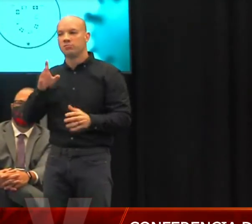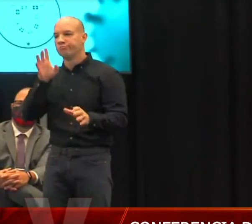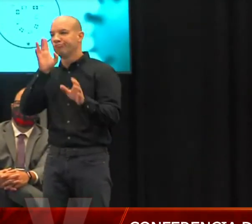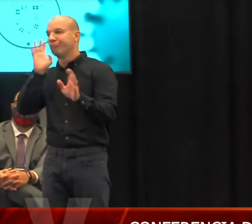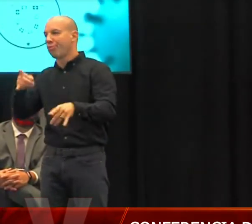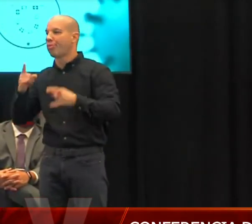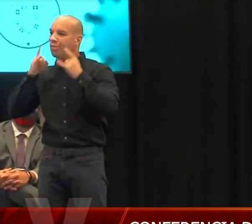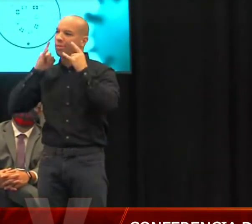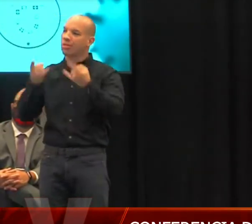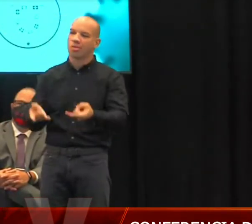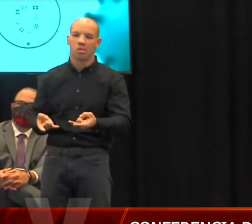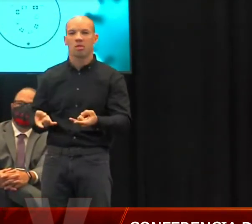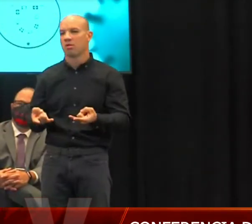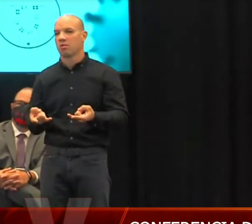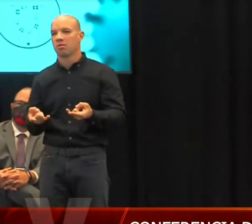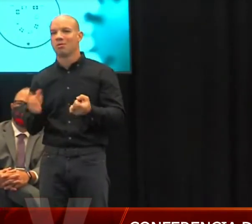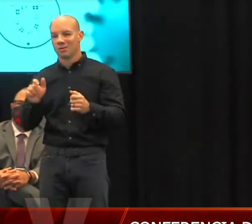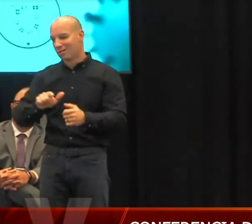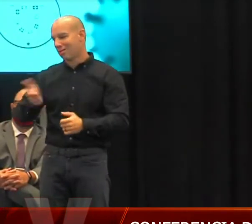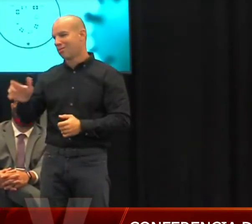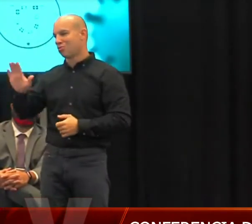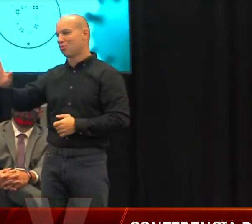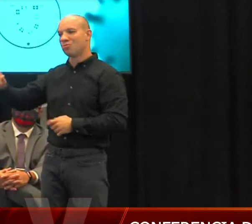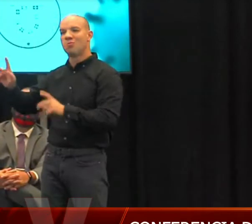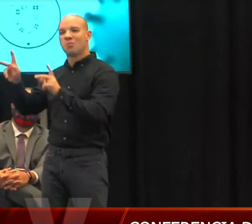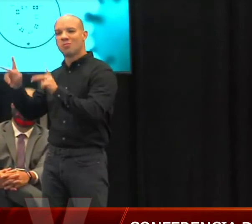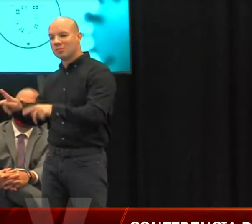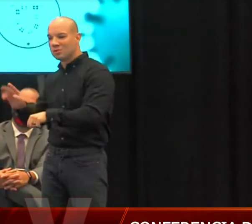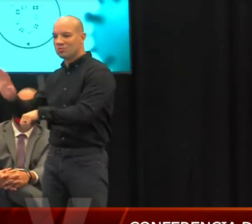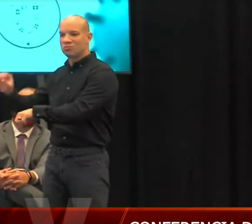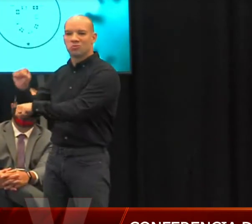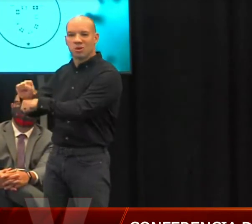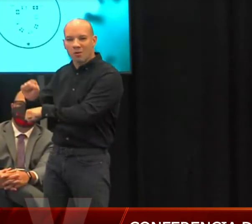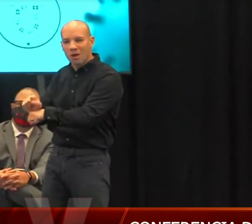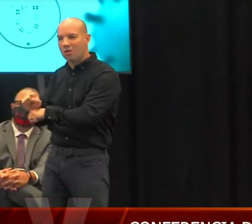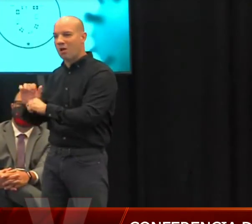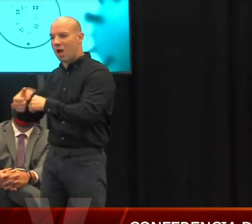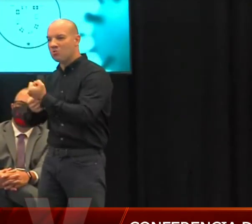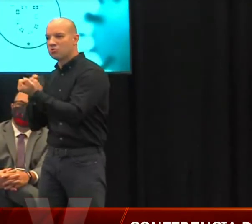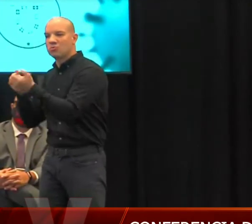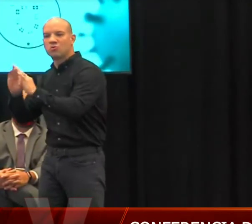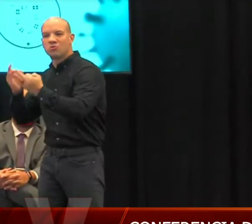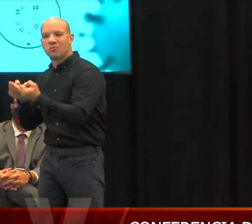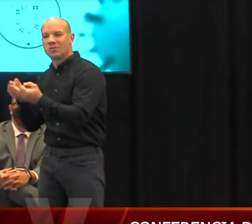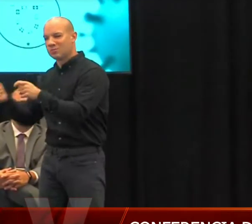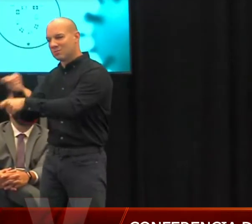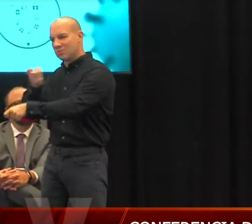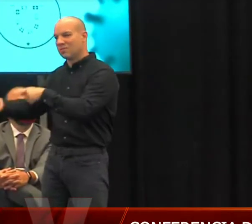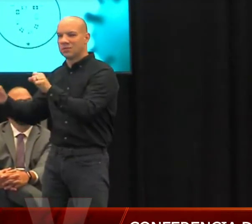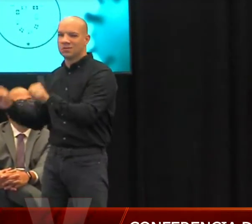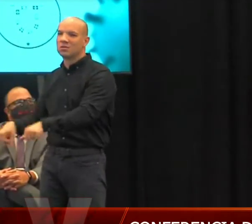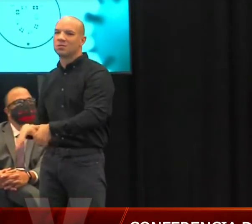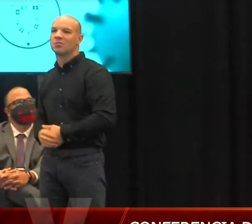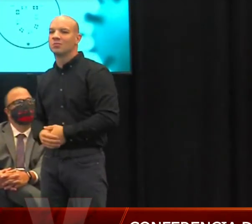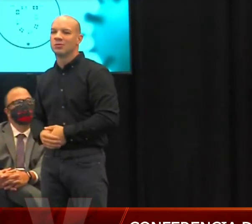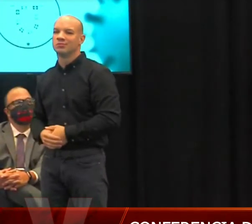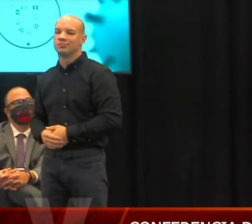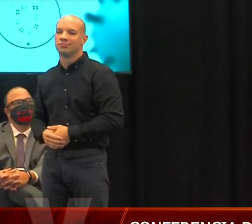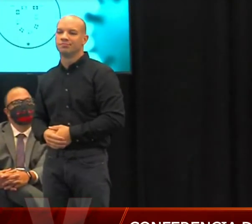afectar un empleo de un puertorriqueño y la habilidad de poder sostener su familia. Y el último tema, pues seguimos